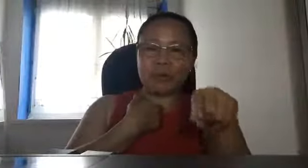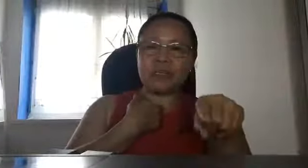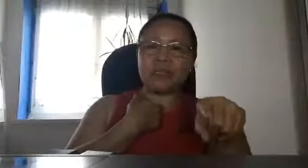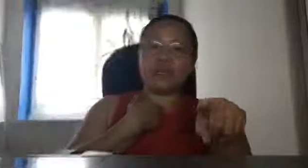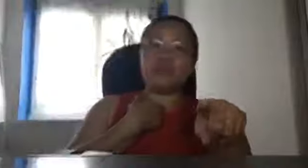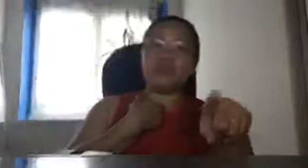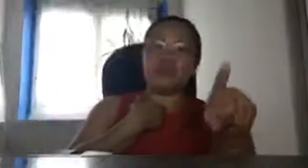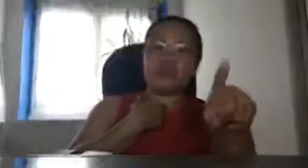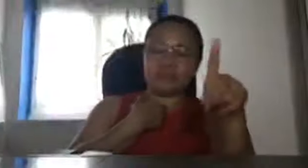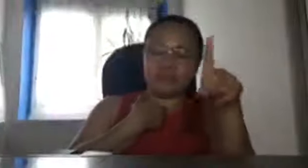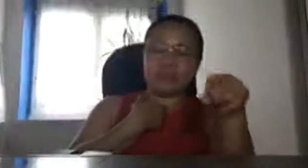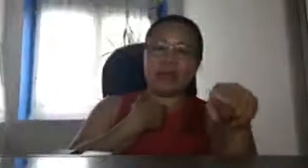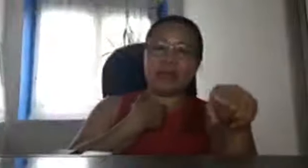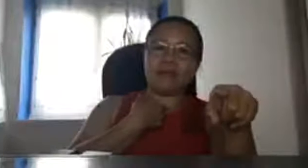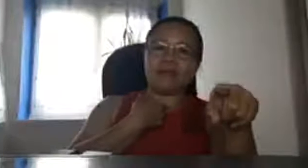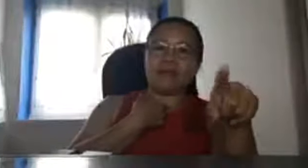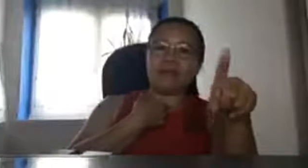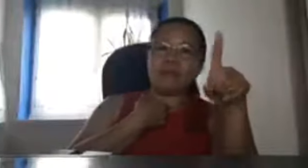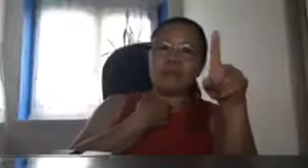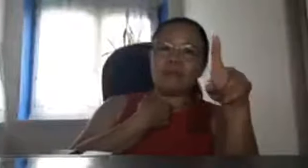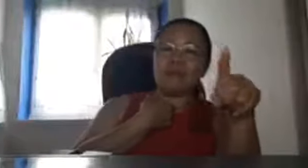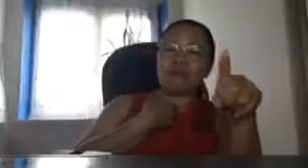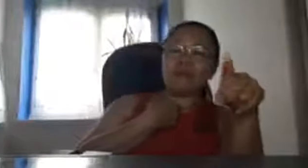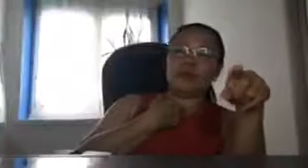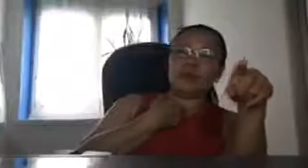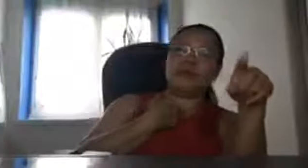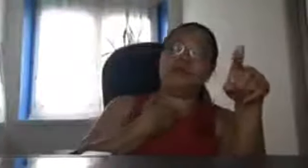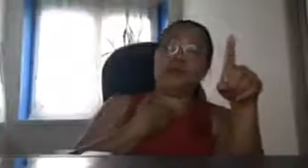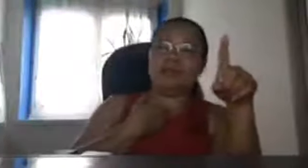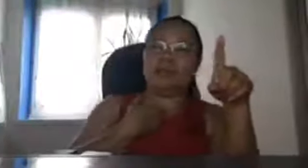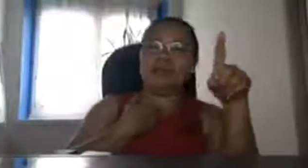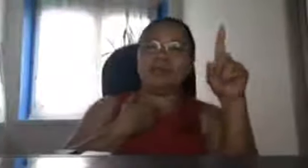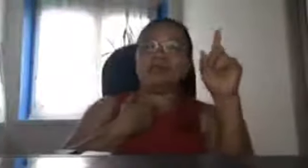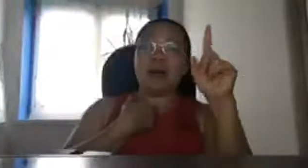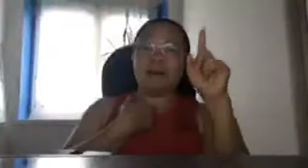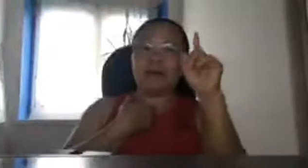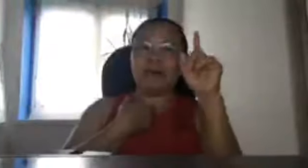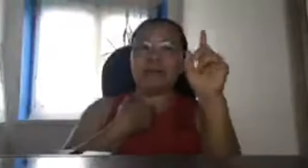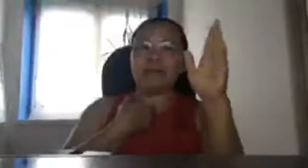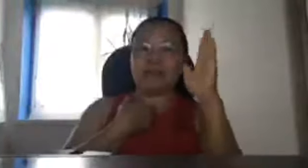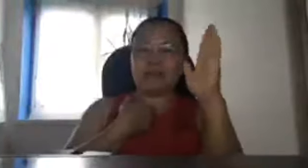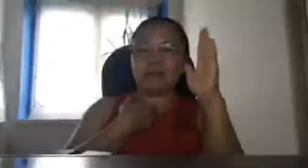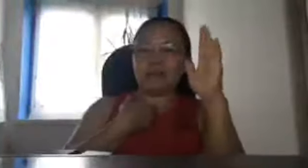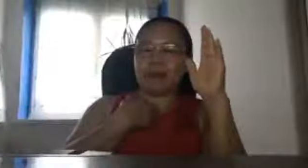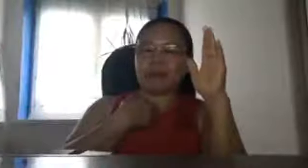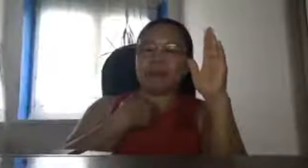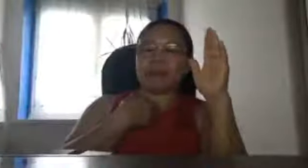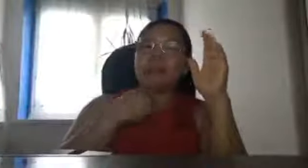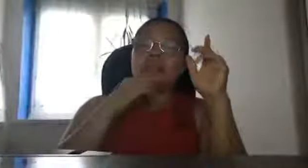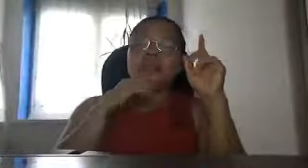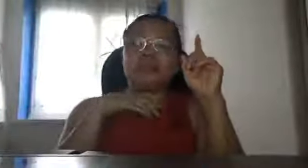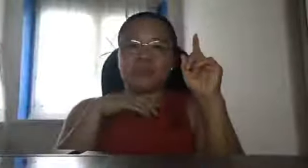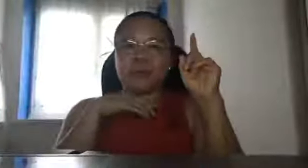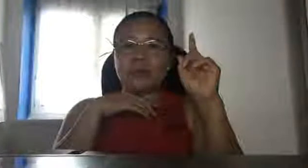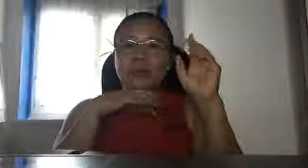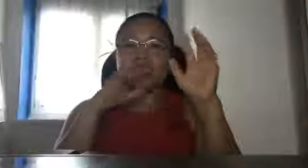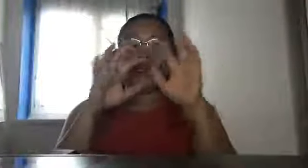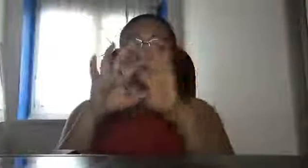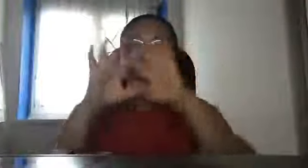ako nagraduate sa kumbento mama mire my alma mater so hindi ko